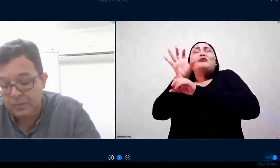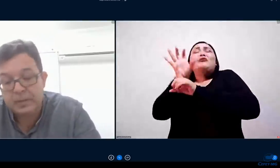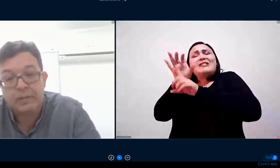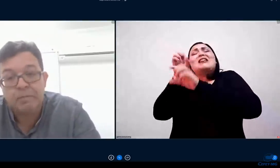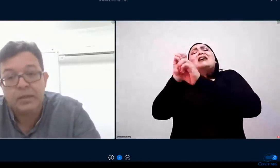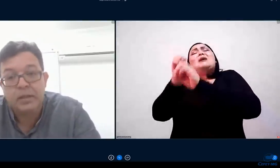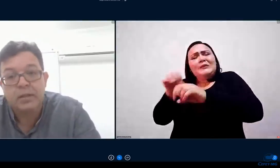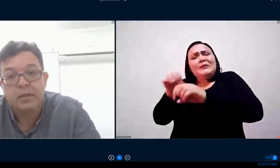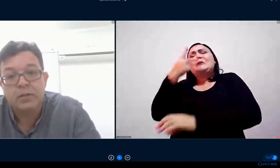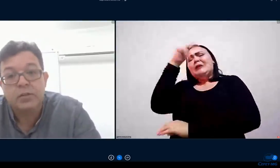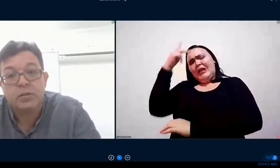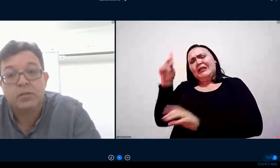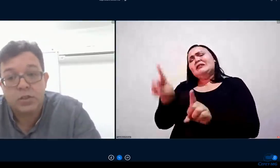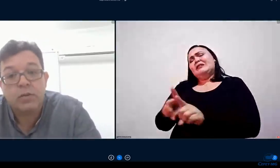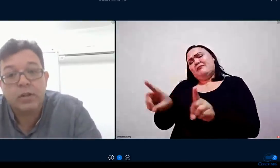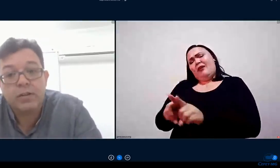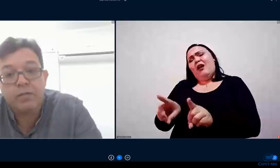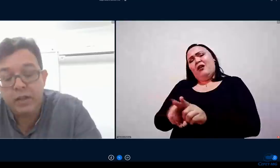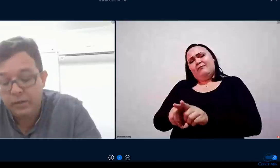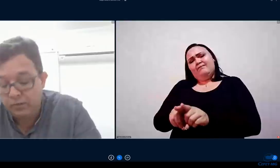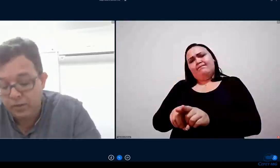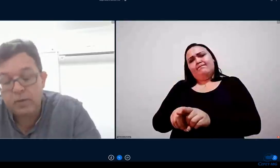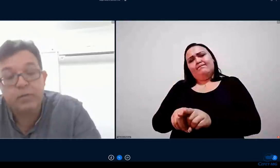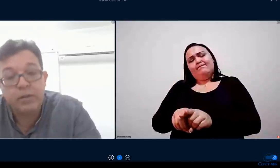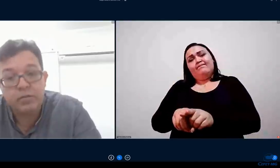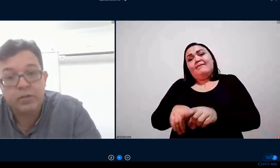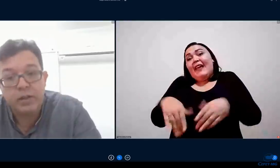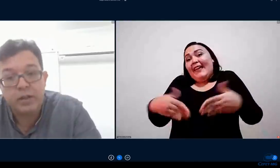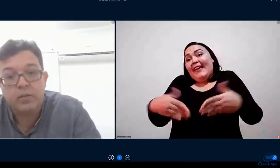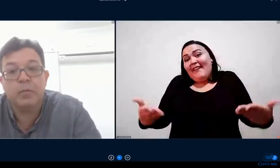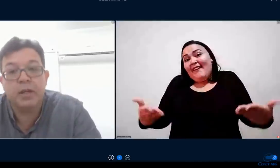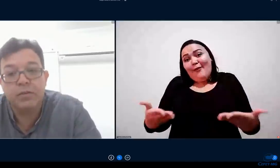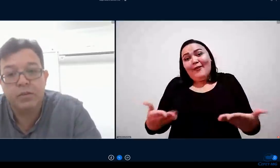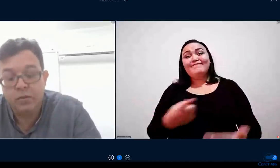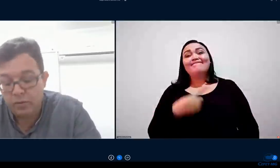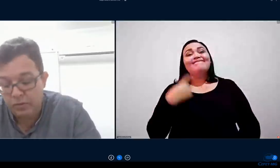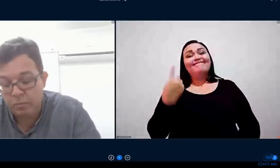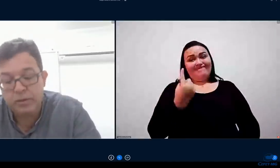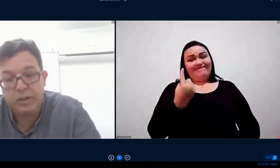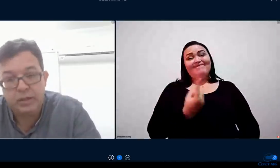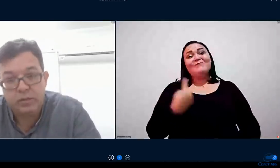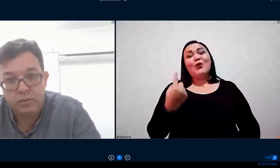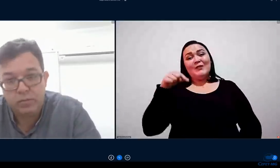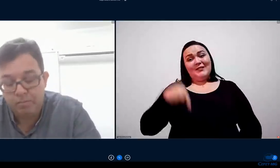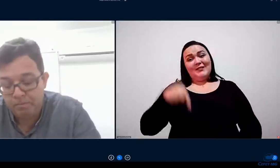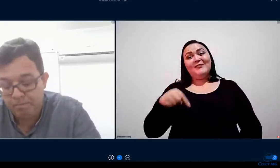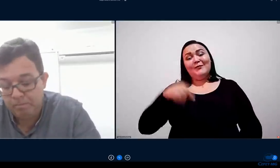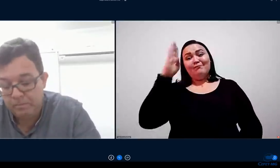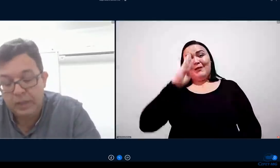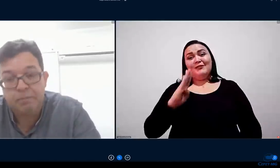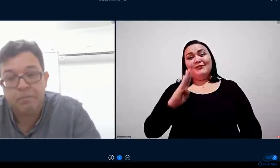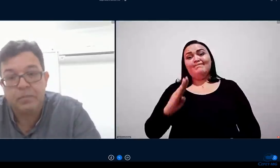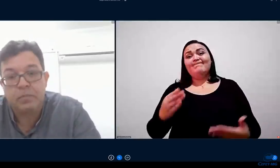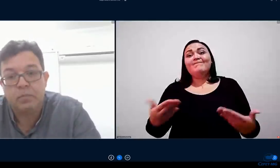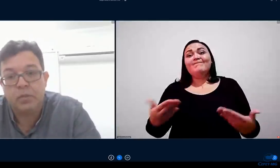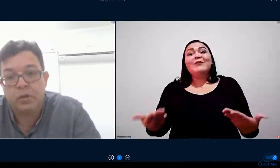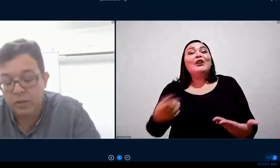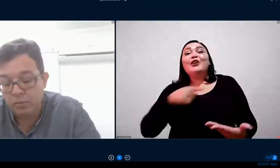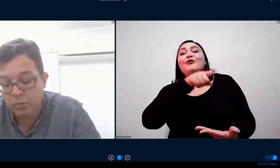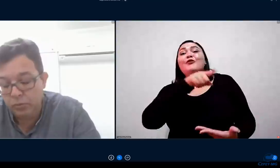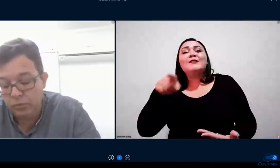né chegou a nossa vez chegou a vez de vocês e como é que vocês vão responder a isso né